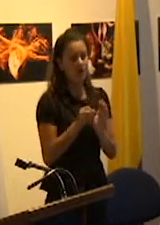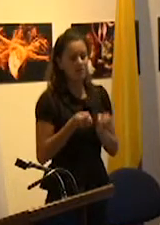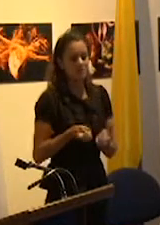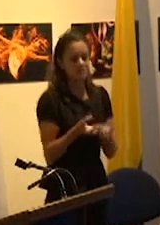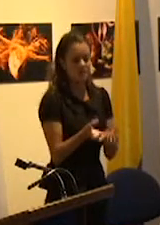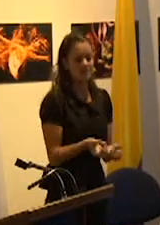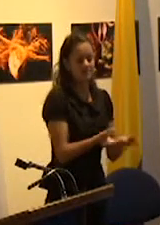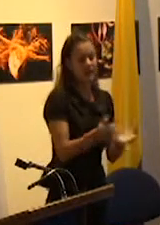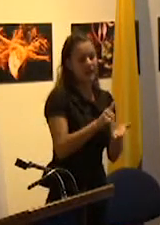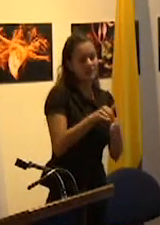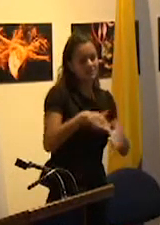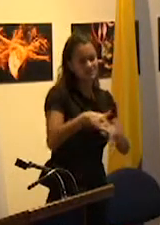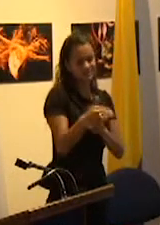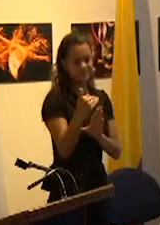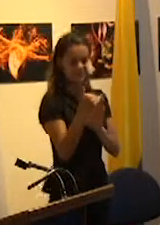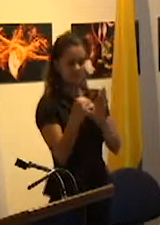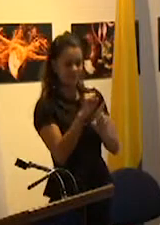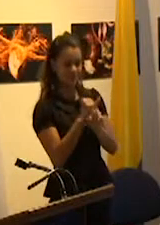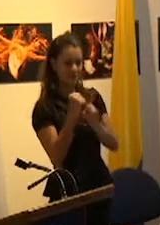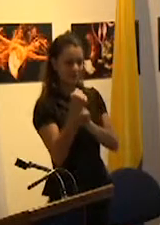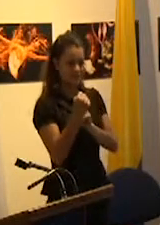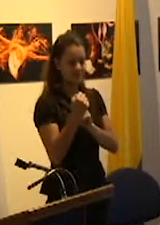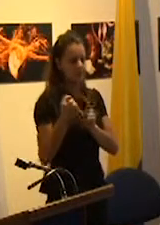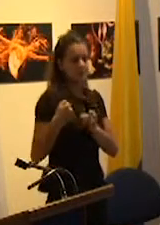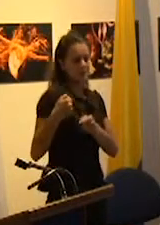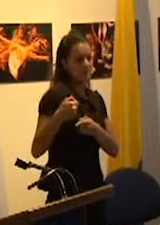una generación a otra